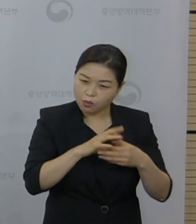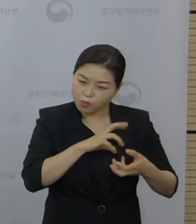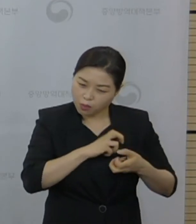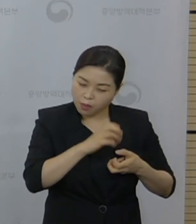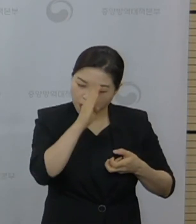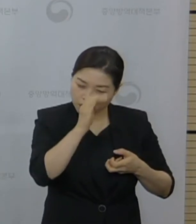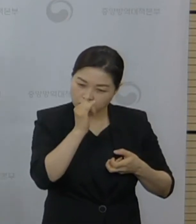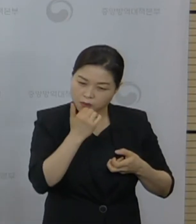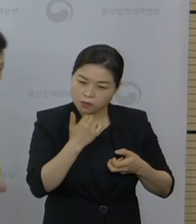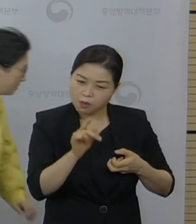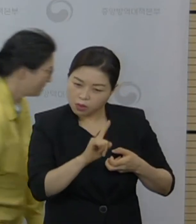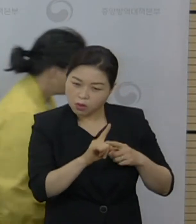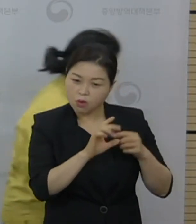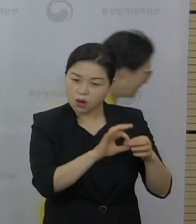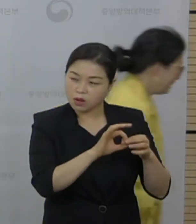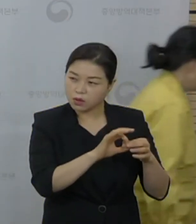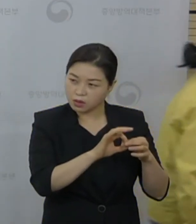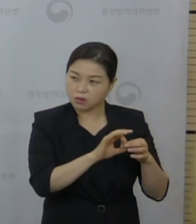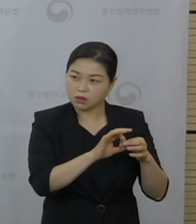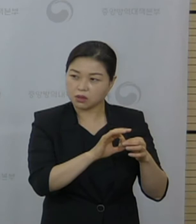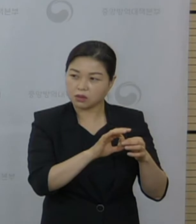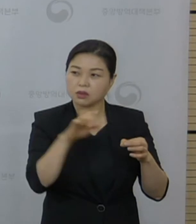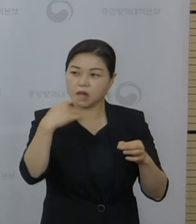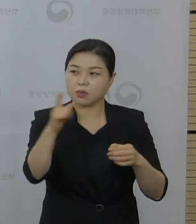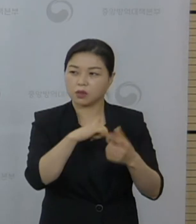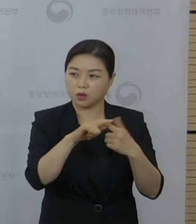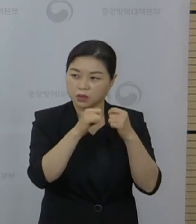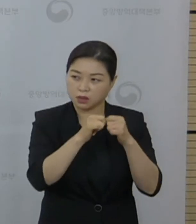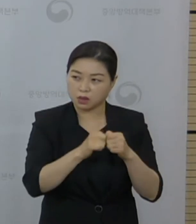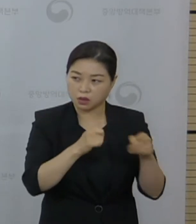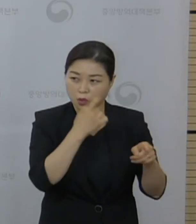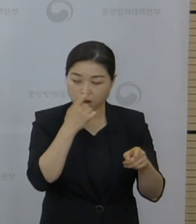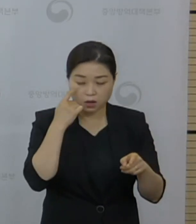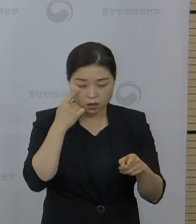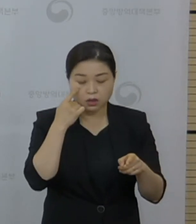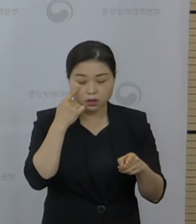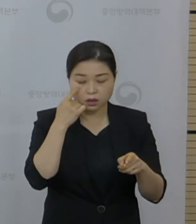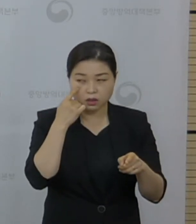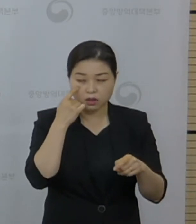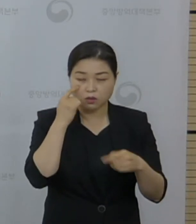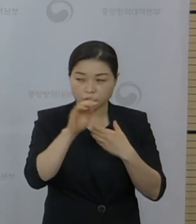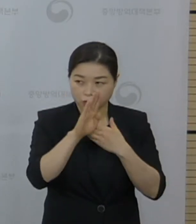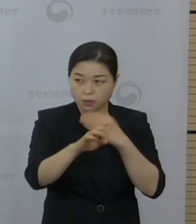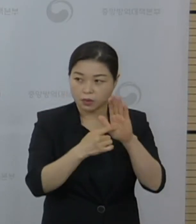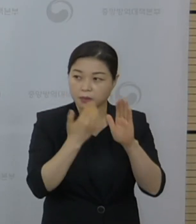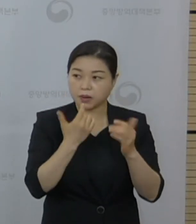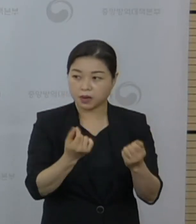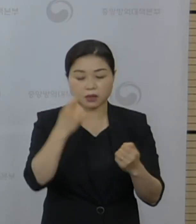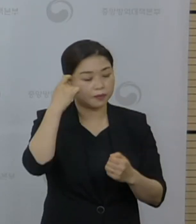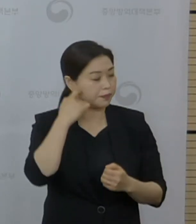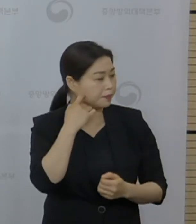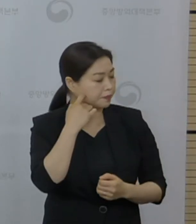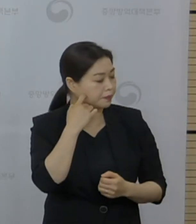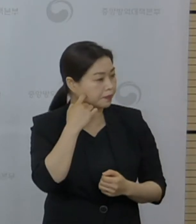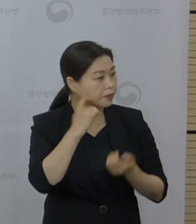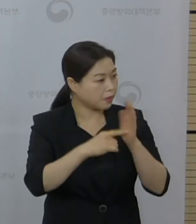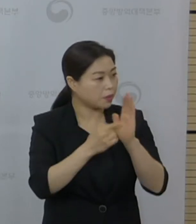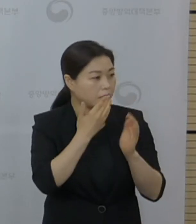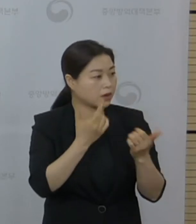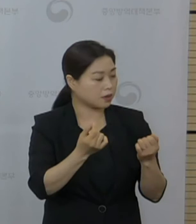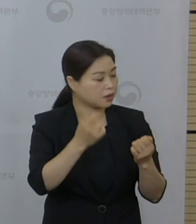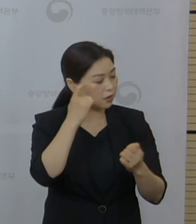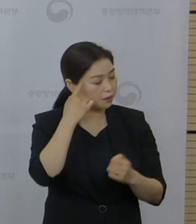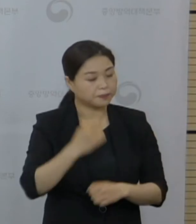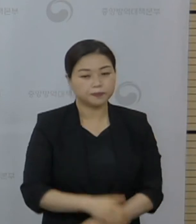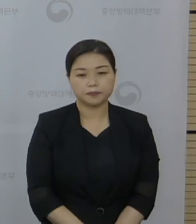네 다음은 접종기획반에 또 질문 하나 드리겠습니다. 그